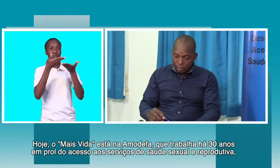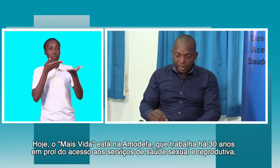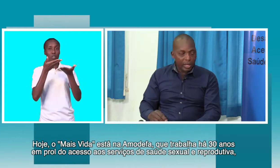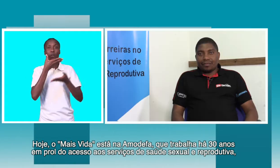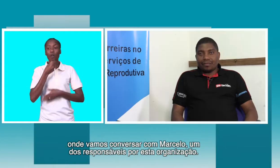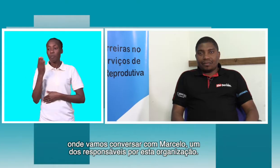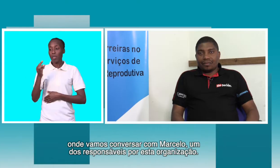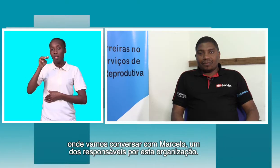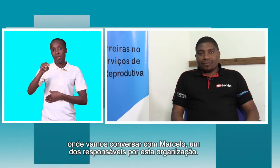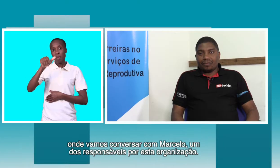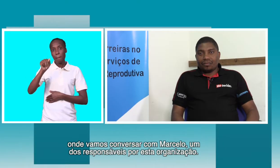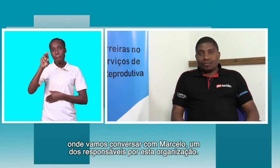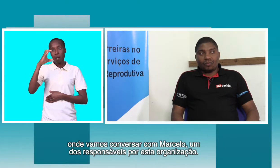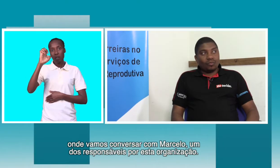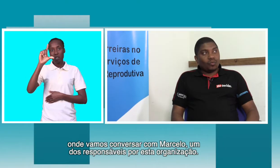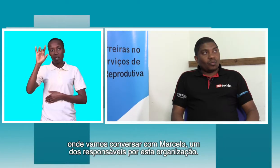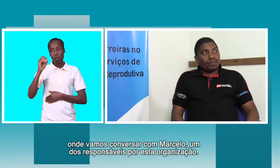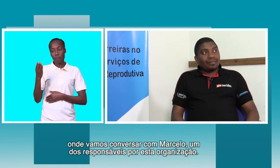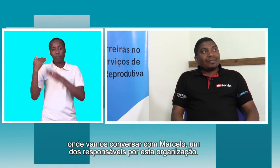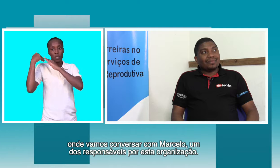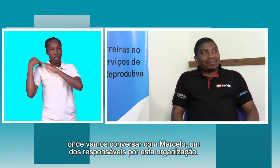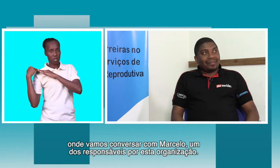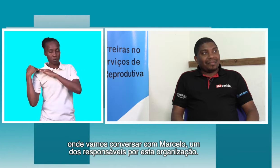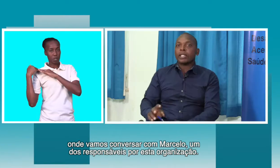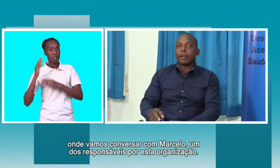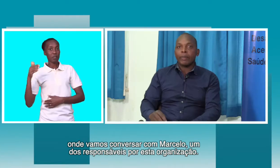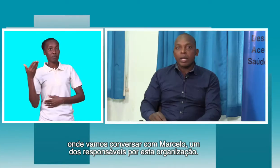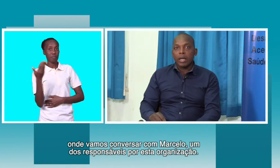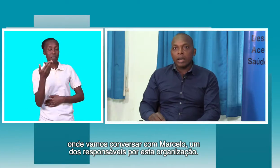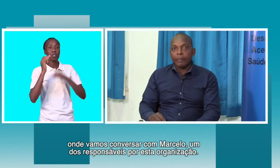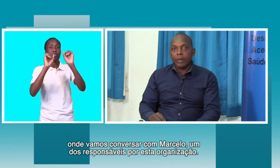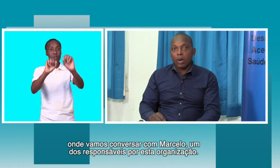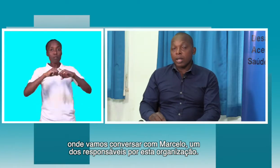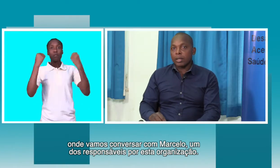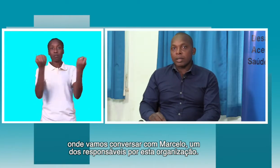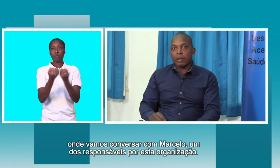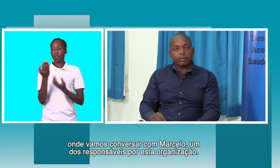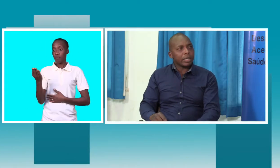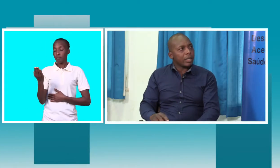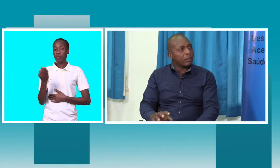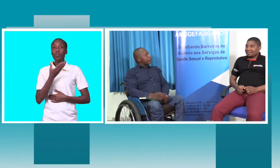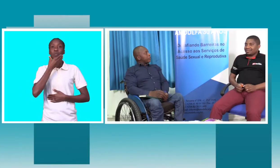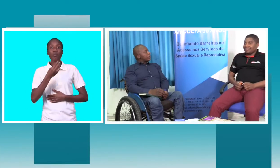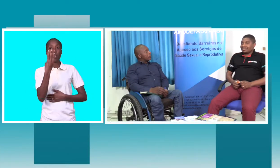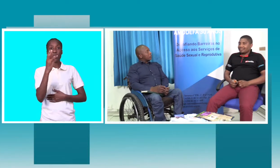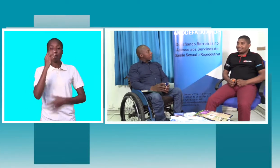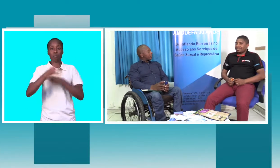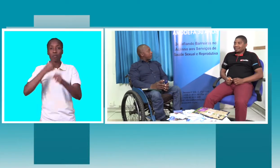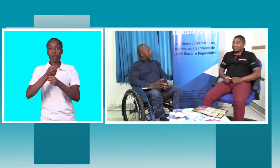conversar com o Marcel, que é o responsável desta organização. Marcel, 30 anos da Amodefa,